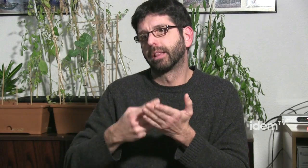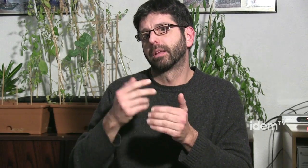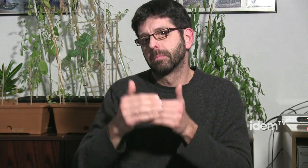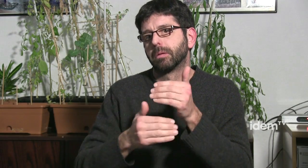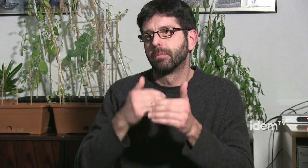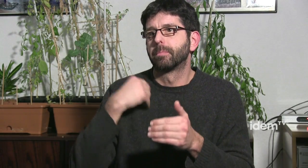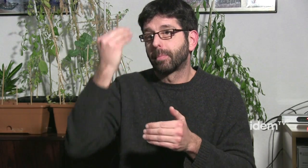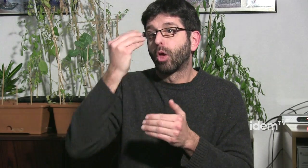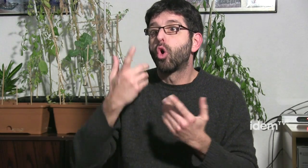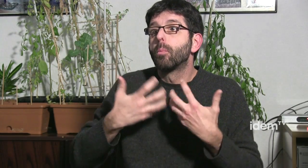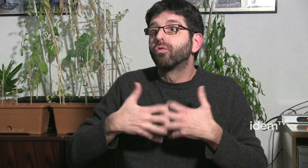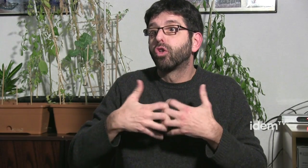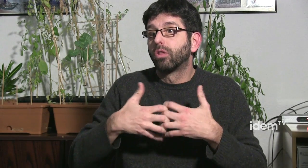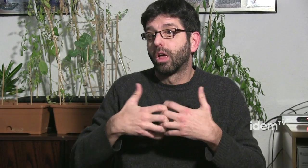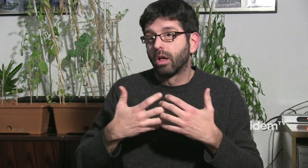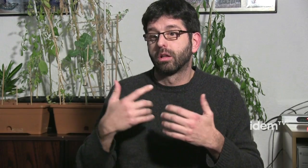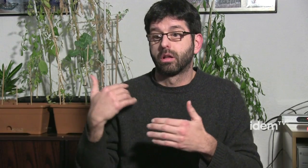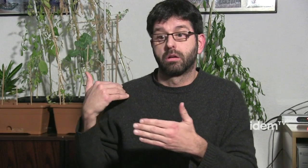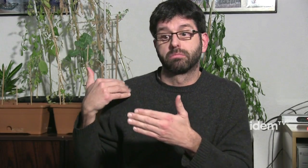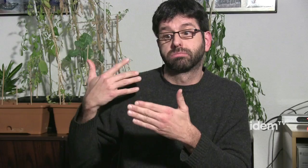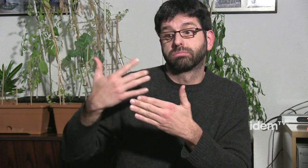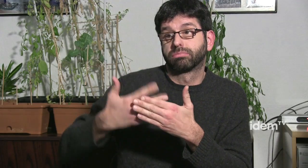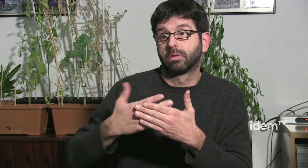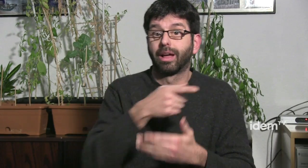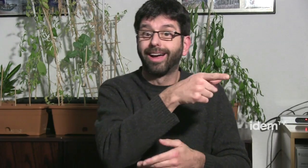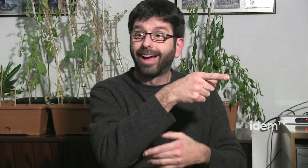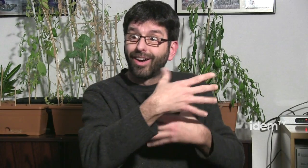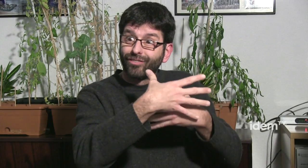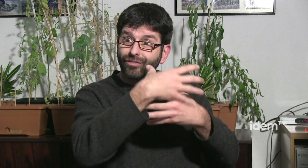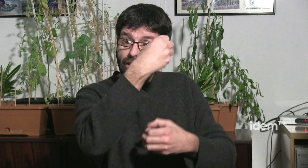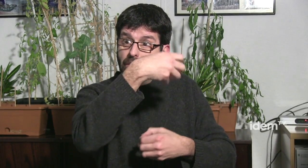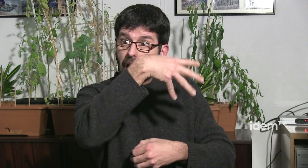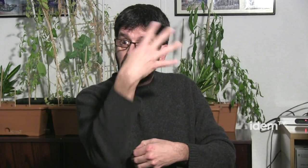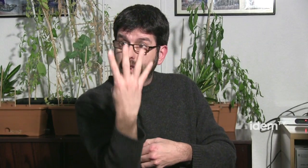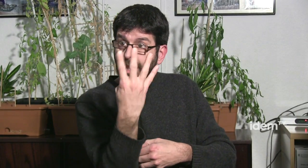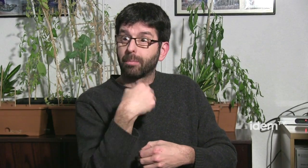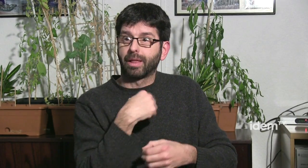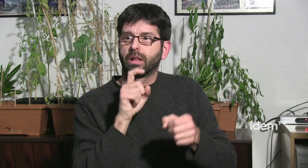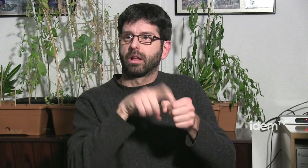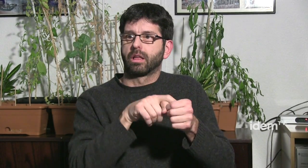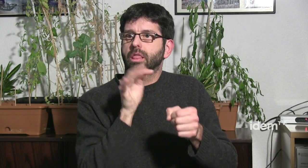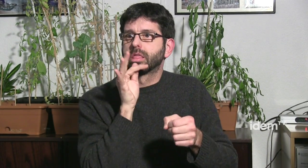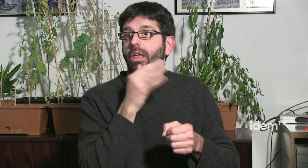llavors gràcies a les conferències que hem pogut fer amb intèrprets la cosa ha anat funcionant fins que